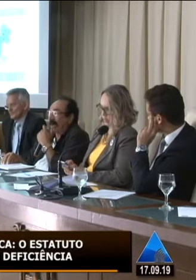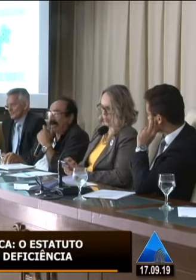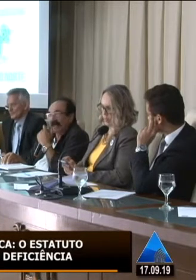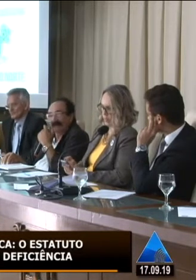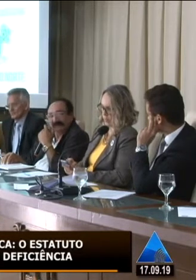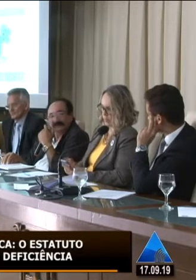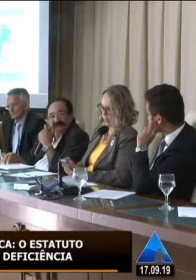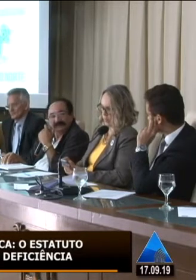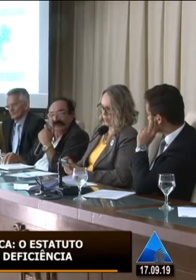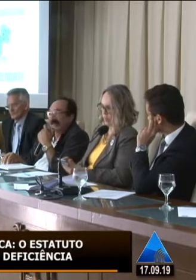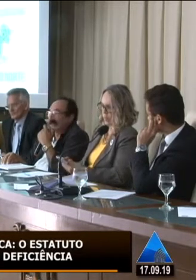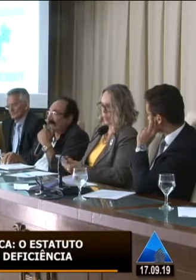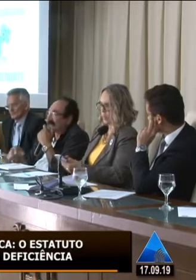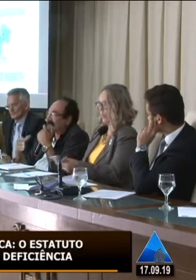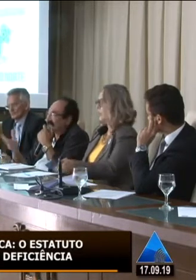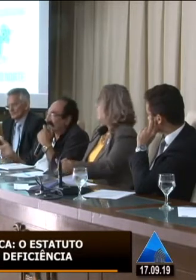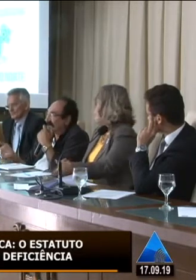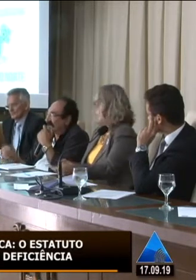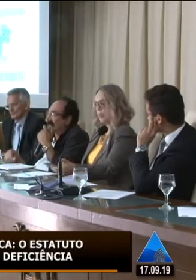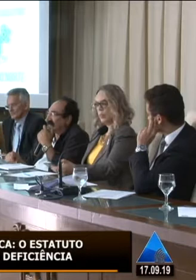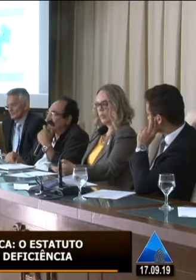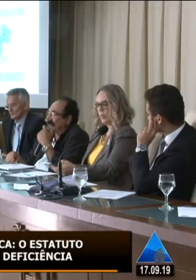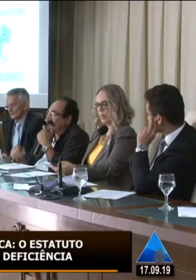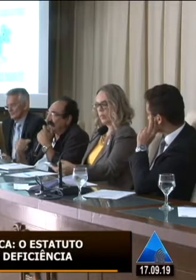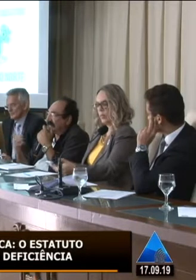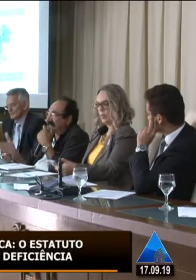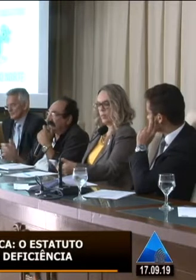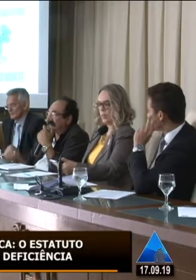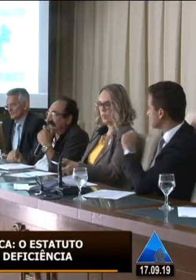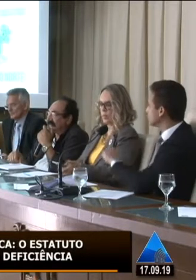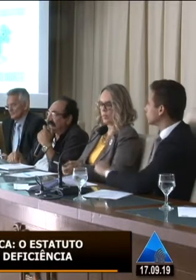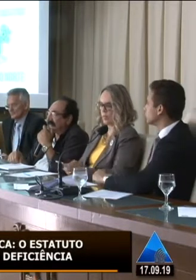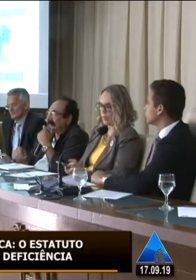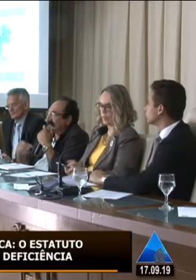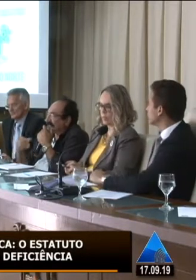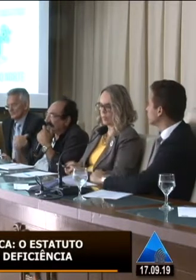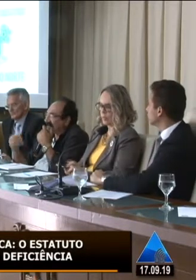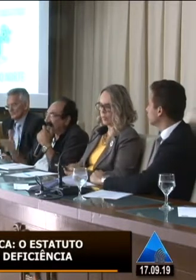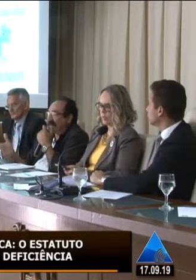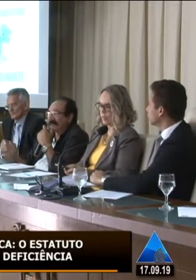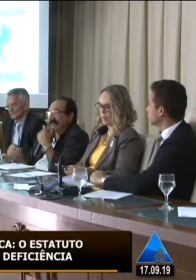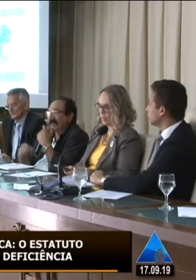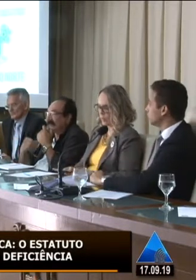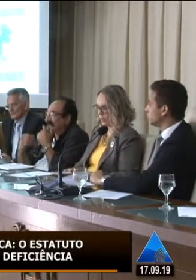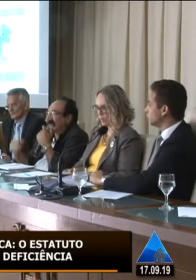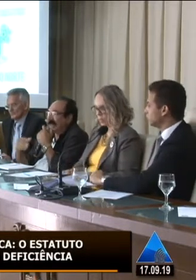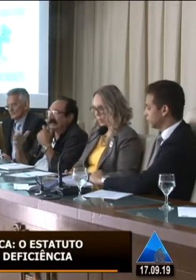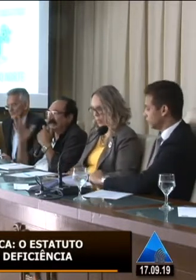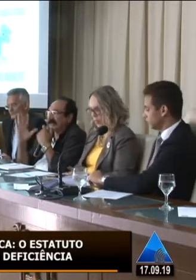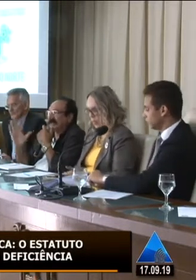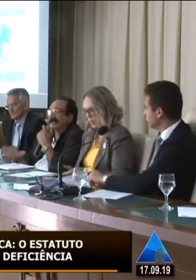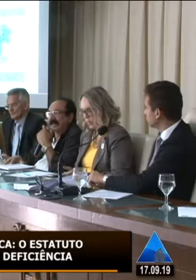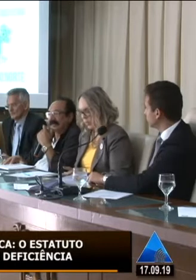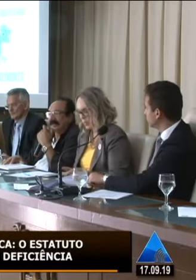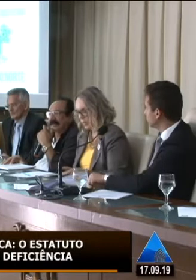é aumentar. Dados os acidentes automobilísticos, motociclísticos, os acidentes com remédios abortivos, etc,